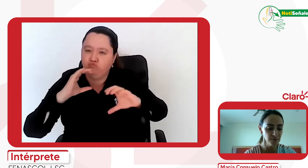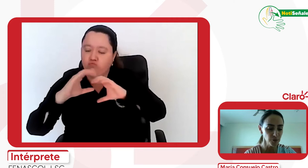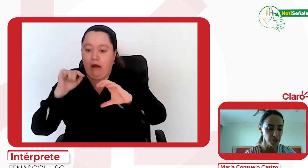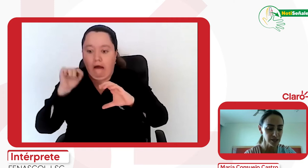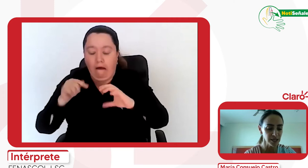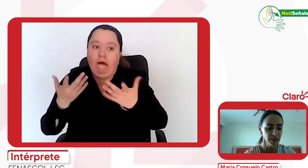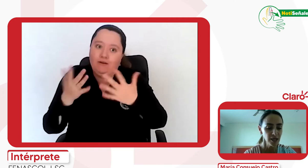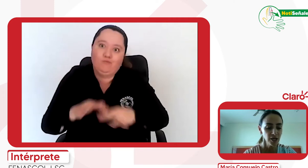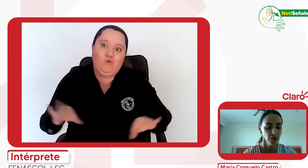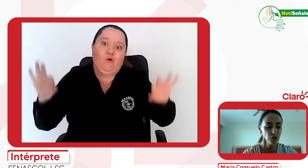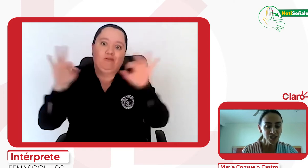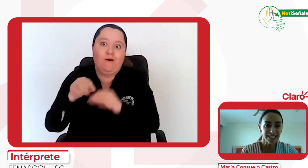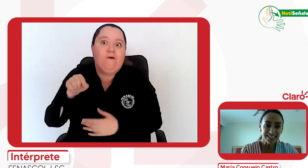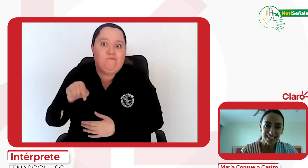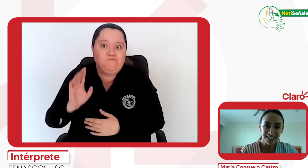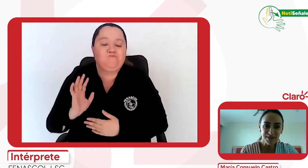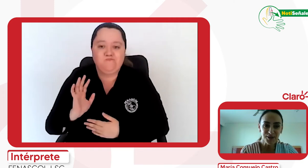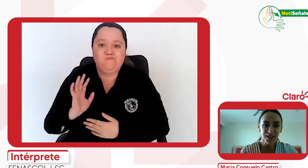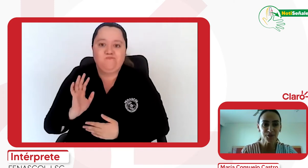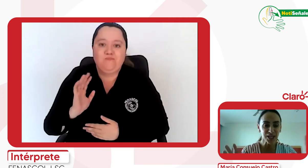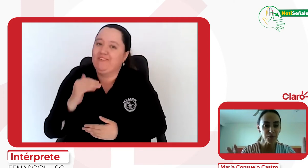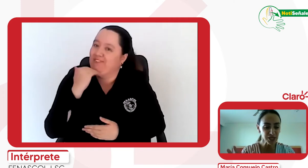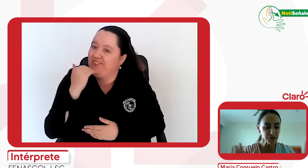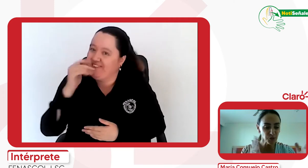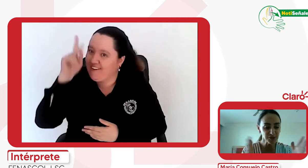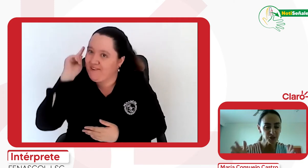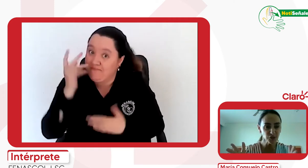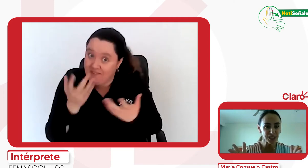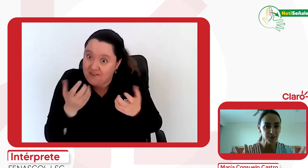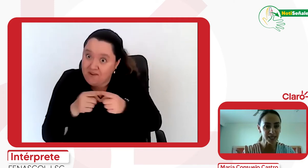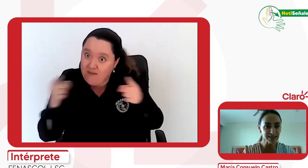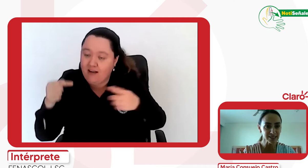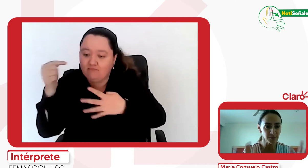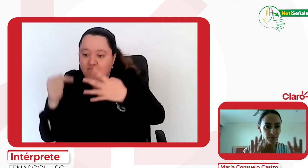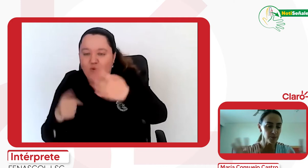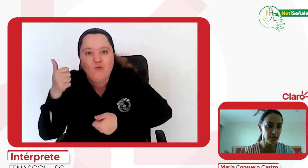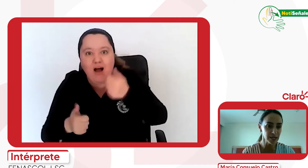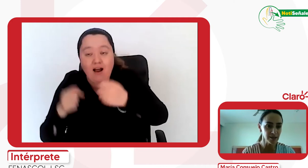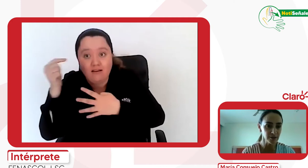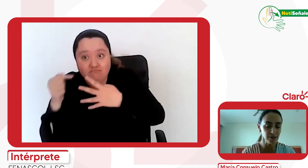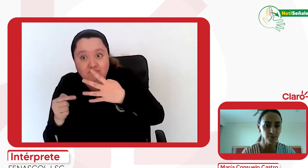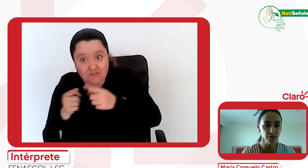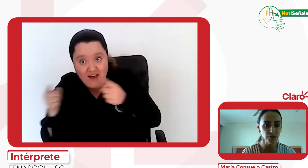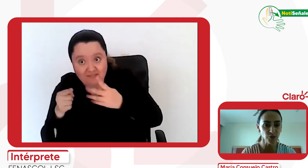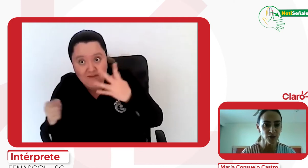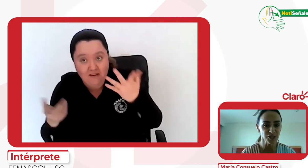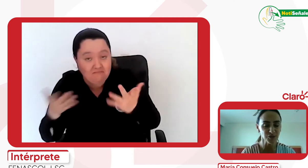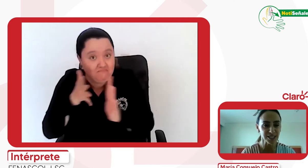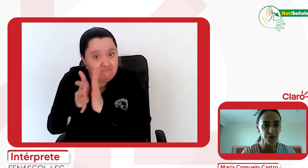importante. No sé si quisieras, Camilo, que contara un poquito cuáles son esos tres paquetes para que, pues, todos los que nos están